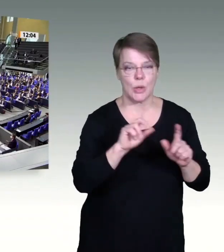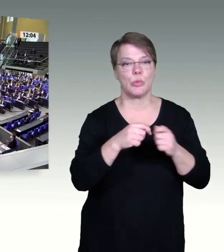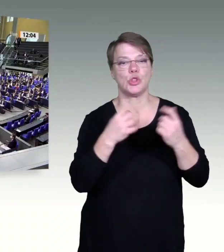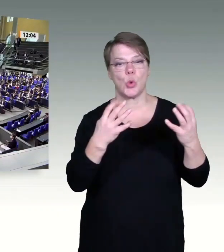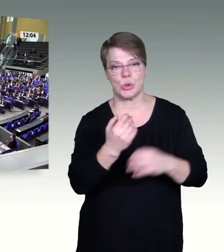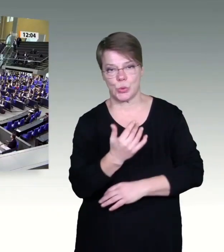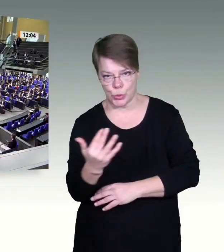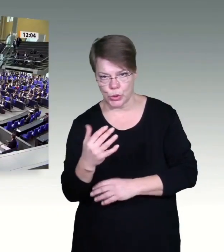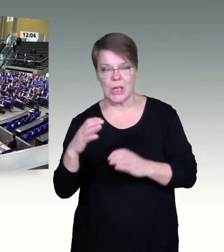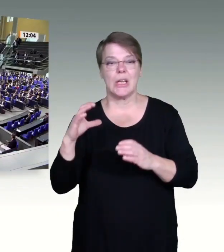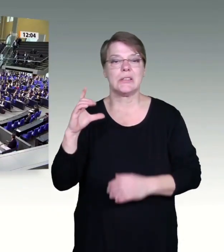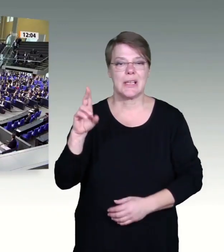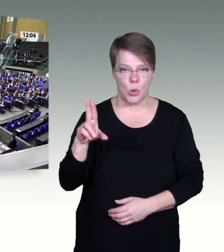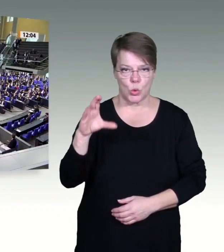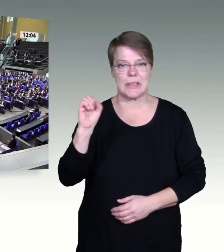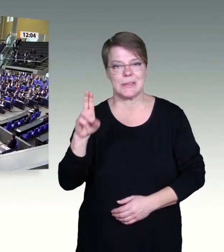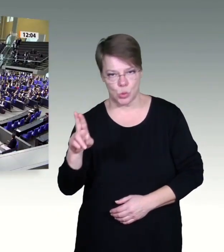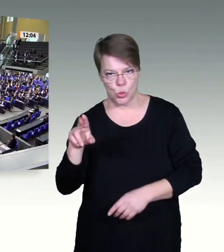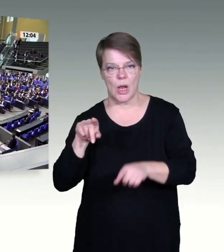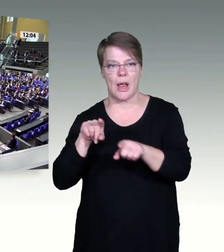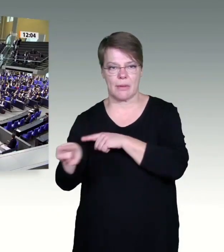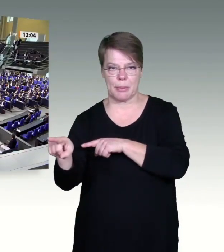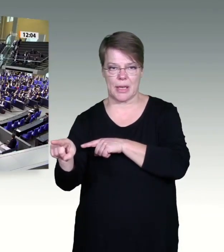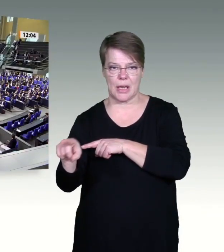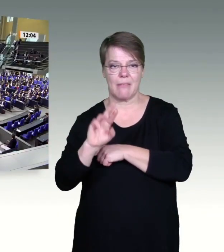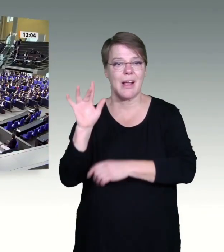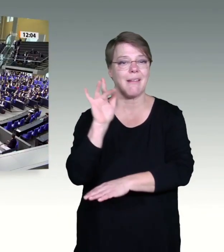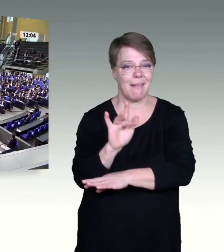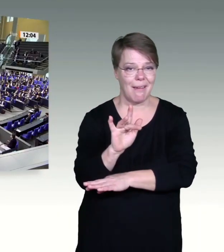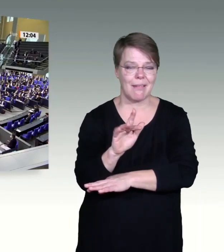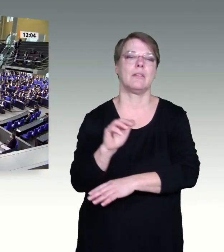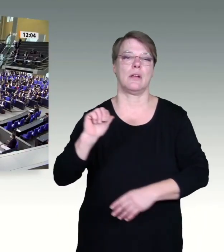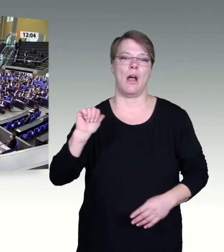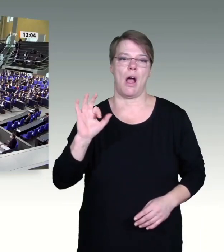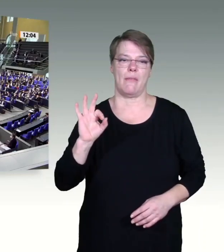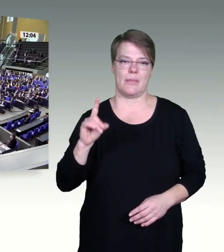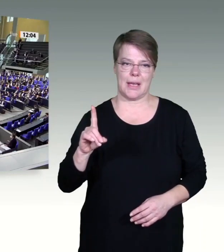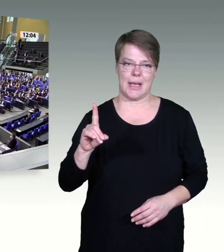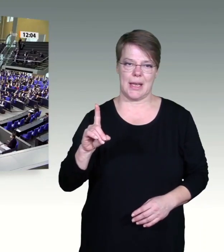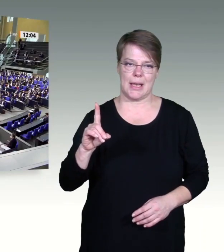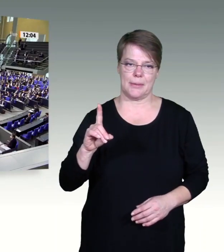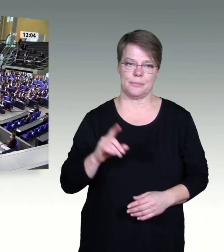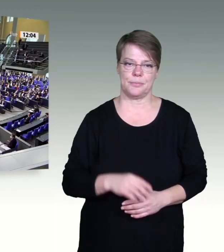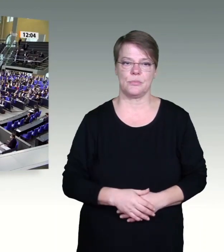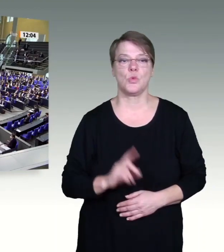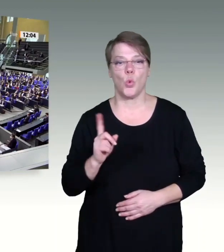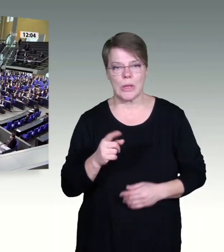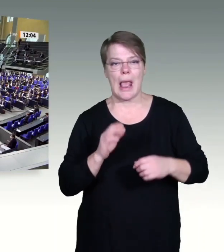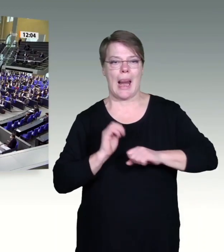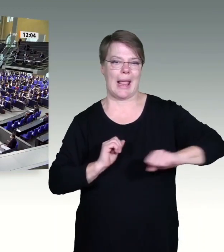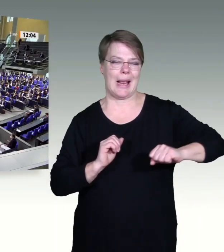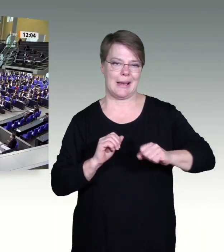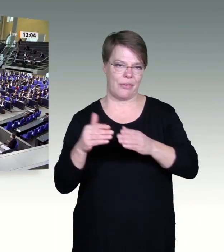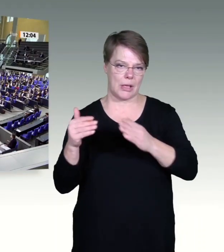Wer stimmt dagegen? Das ist die AfD-Fraktion und die Fraktion Die Linke.